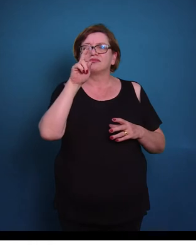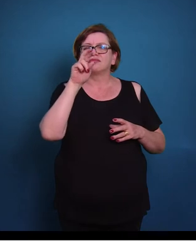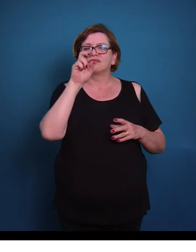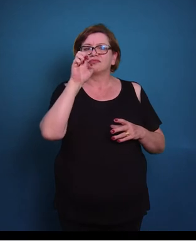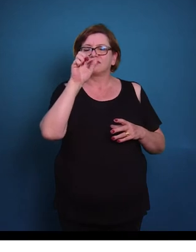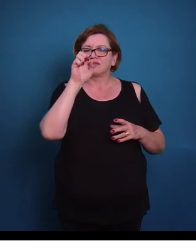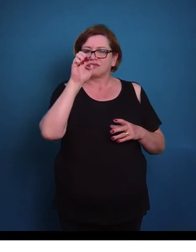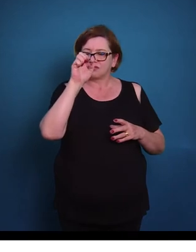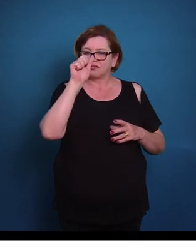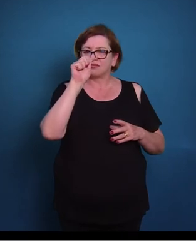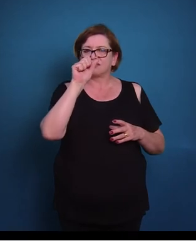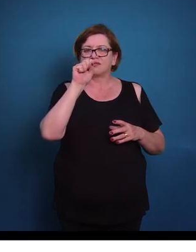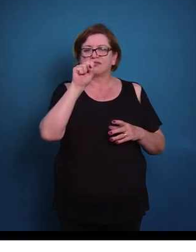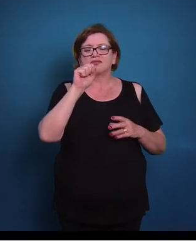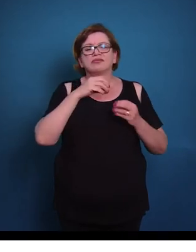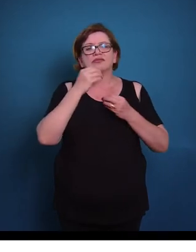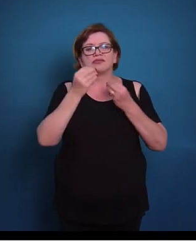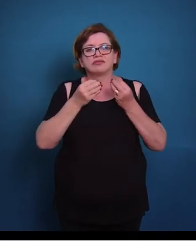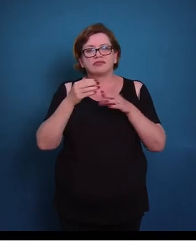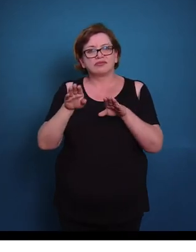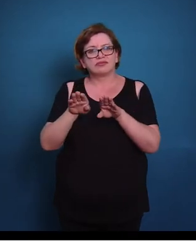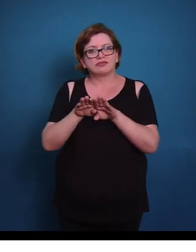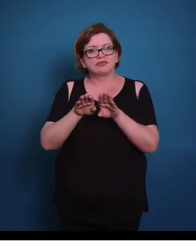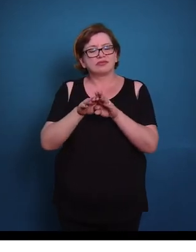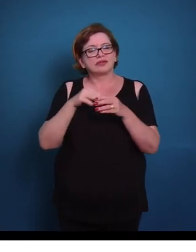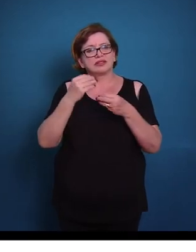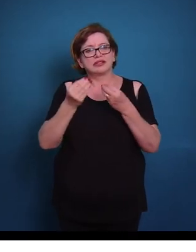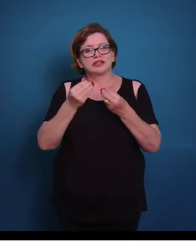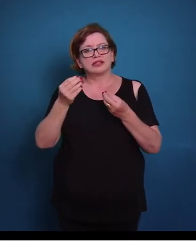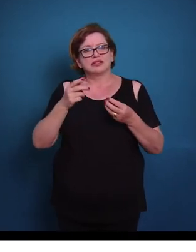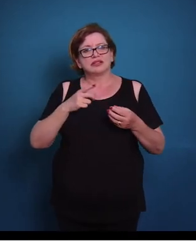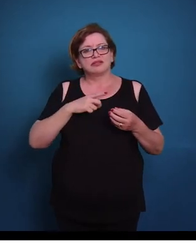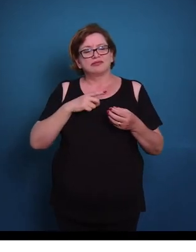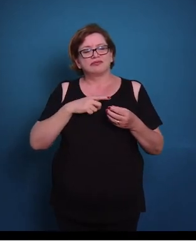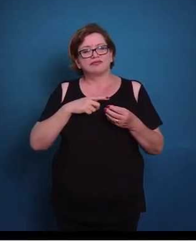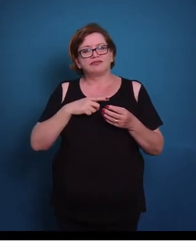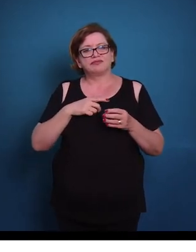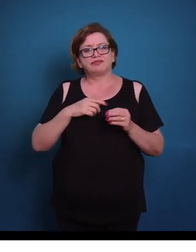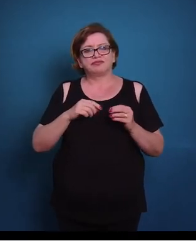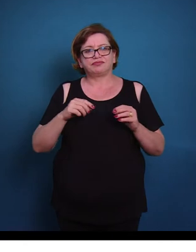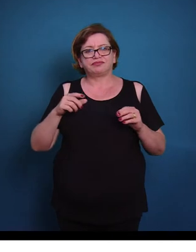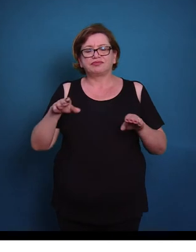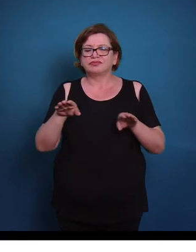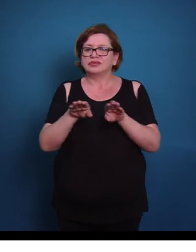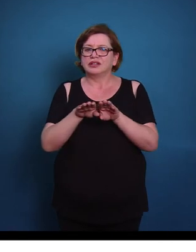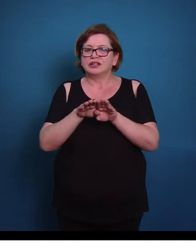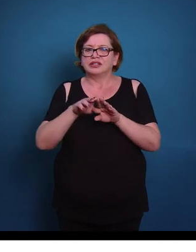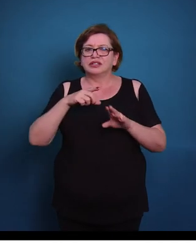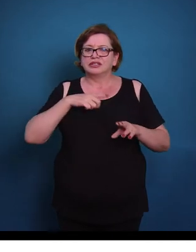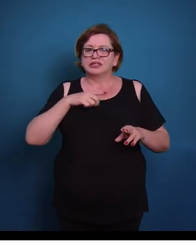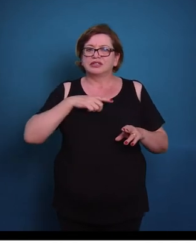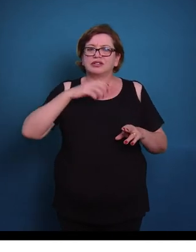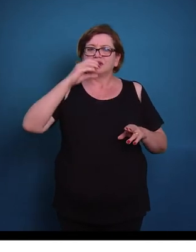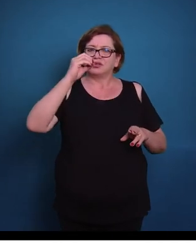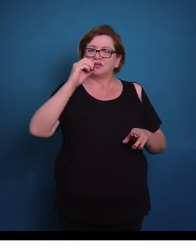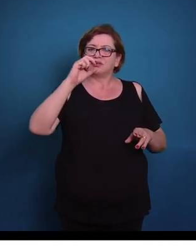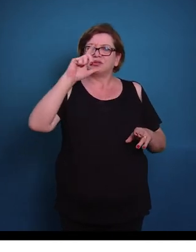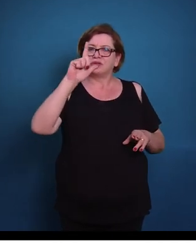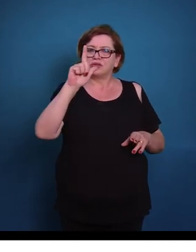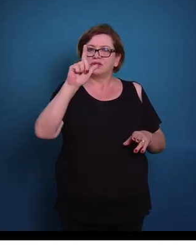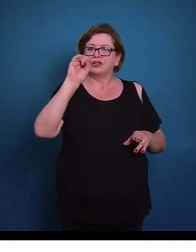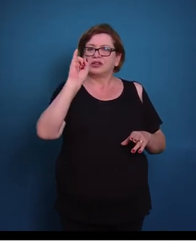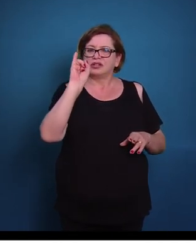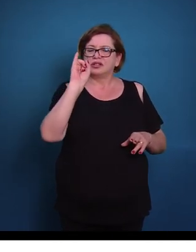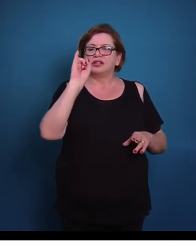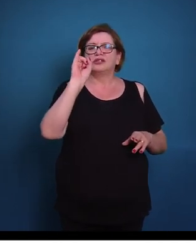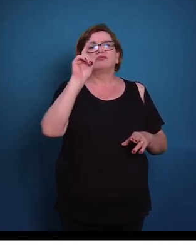epitelial, que elas vão revestir as cavidades que nós temos no sistema nervoso central. Nós temos os oligodentrócitos, então os